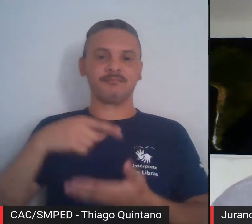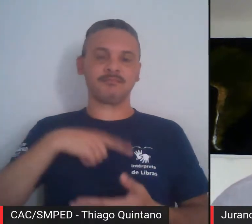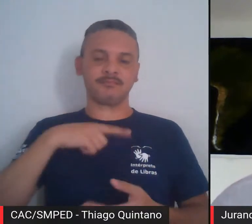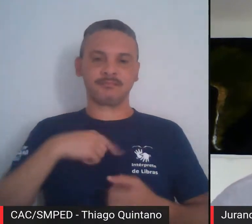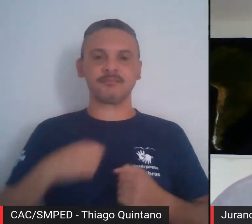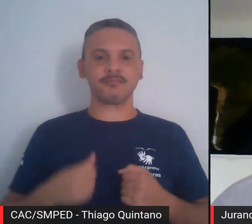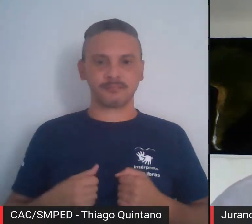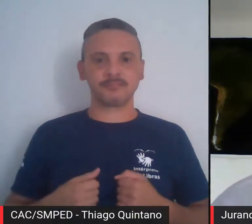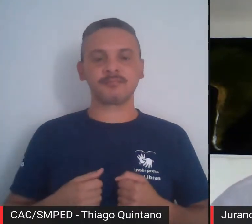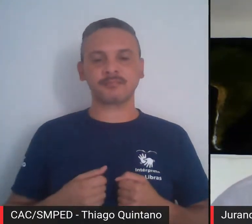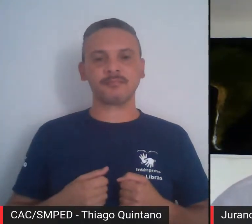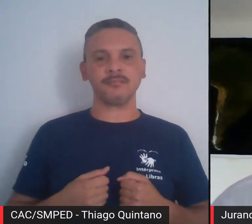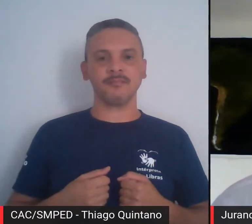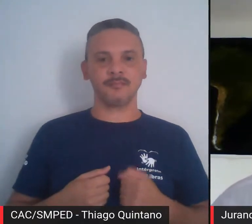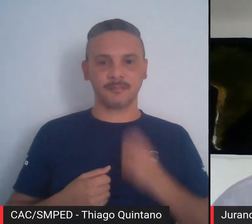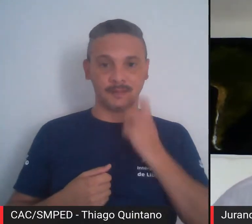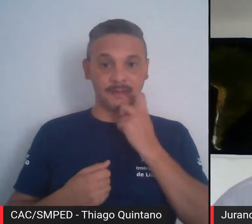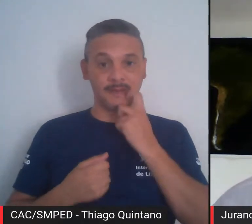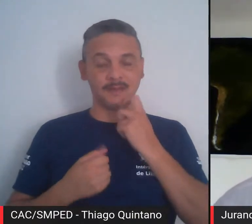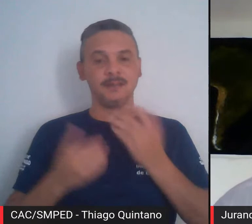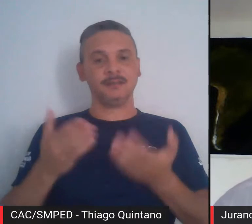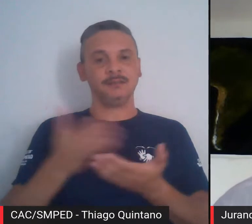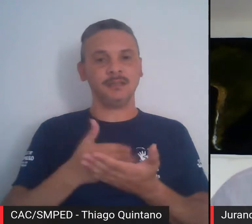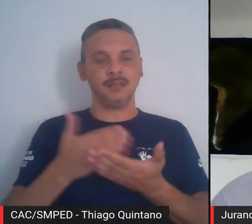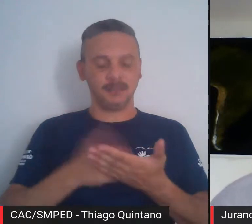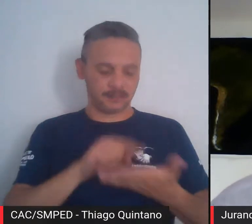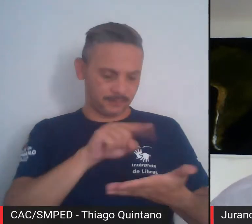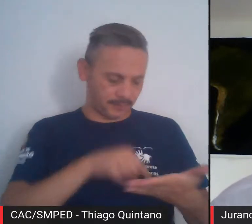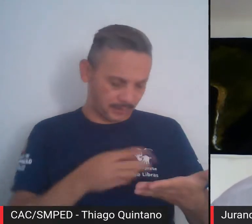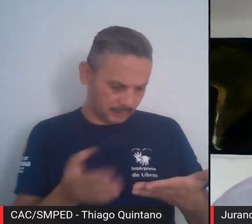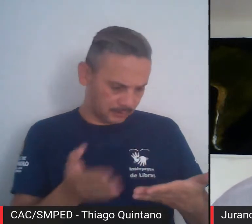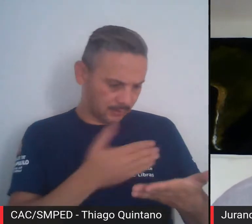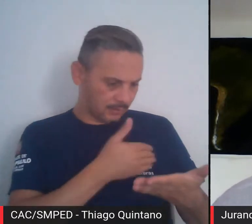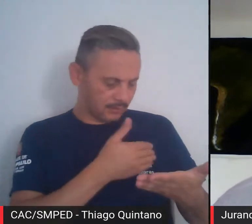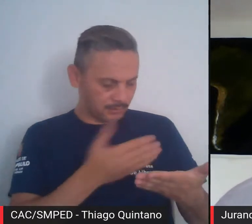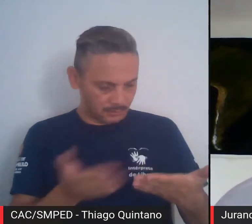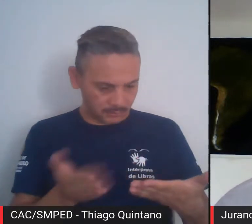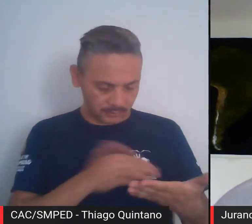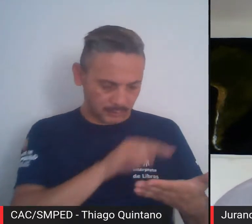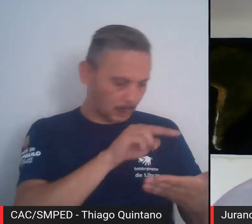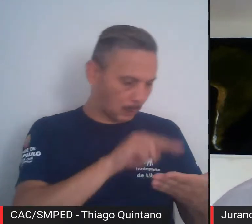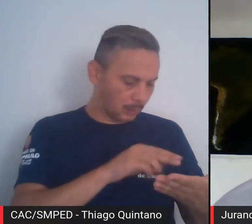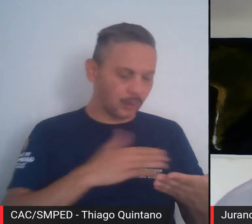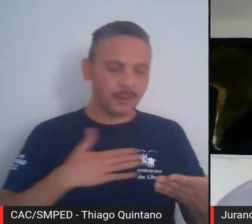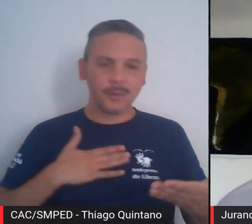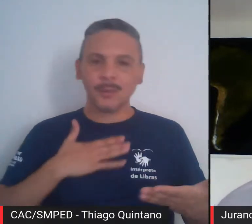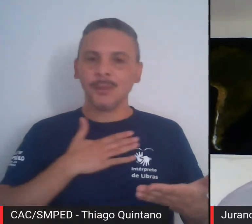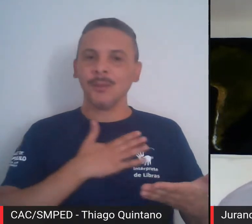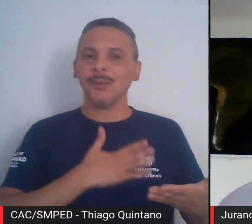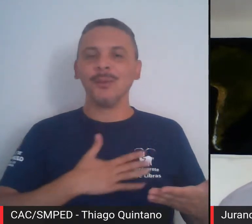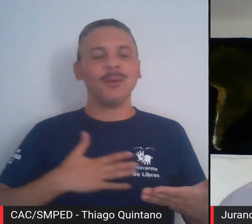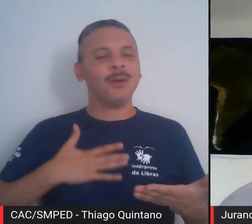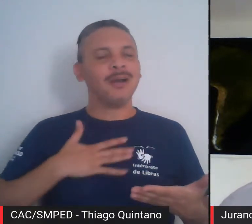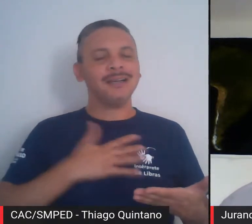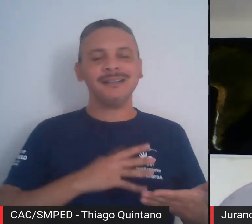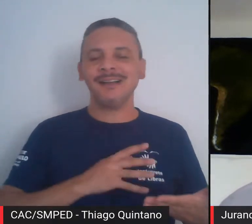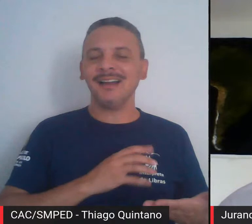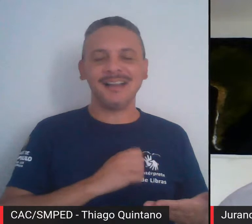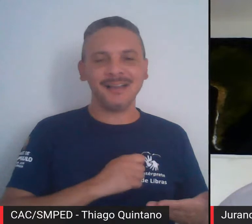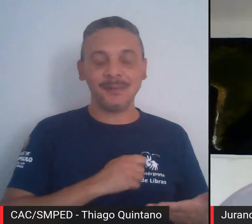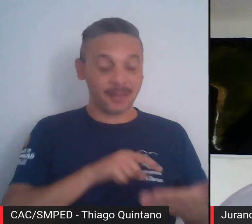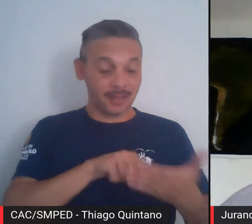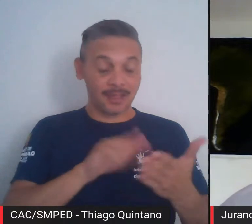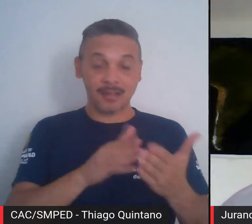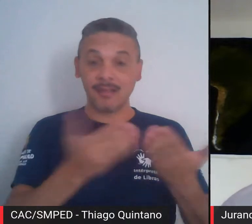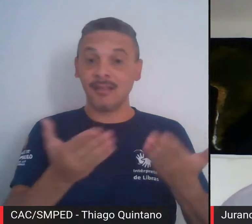Henrique, e foliei, olhei, gostei, e descobri que o livro tem um viés